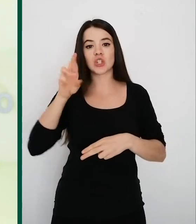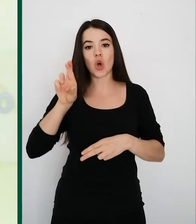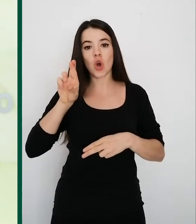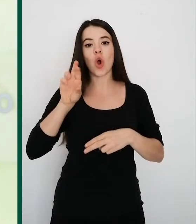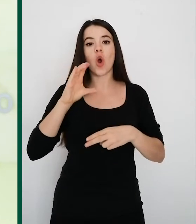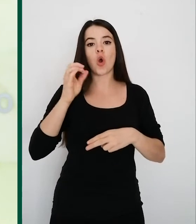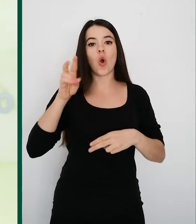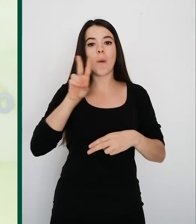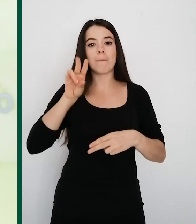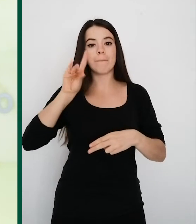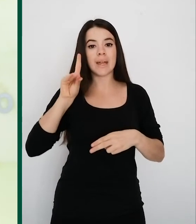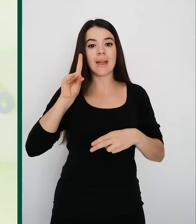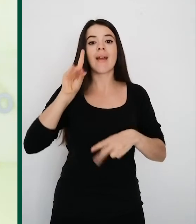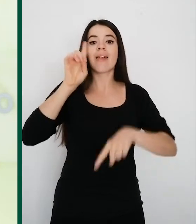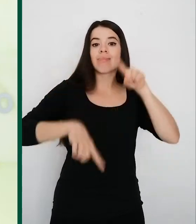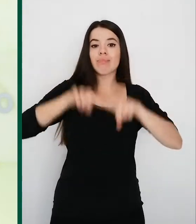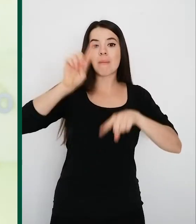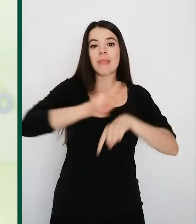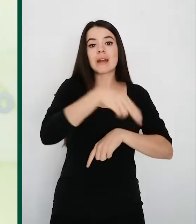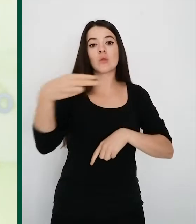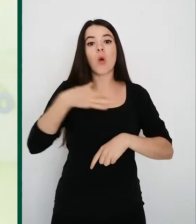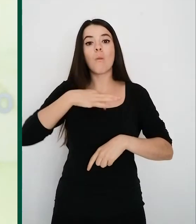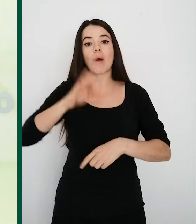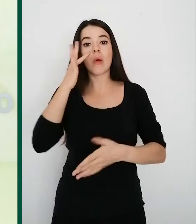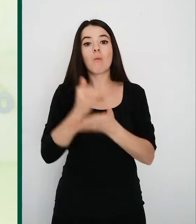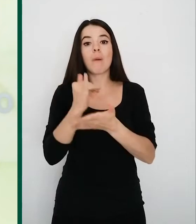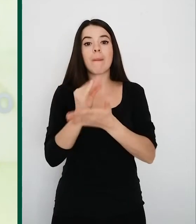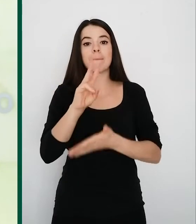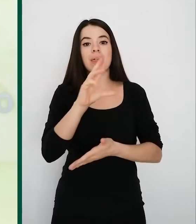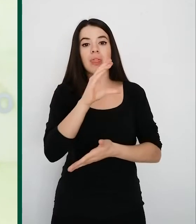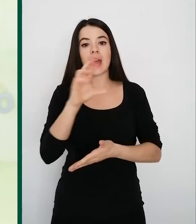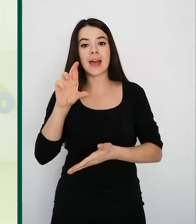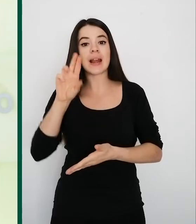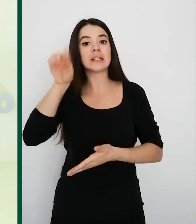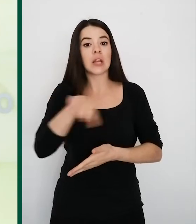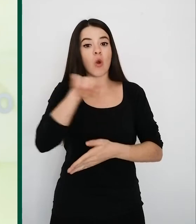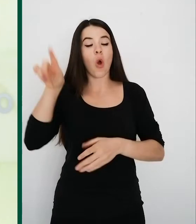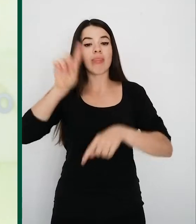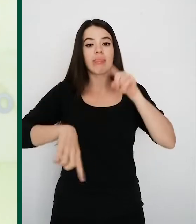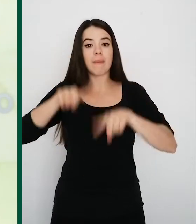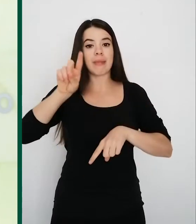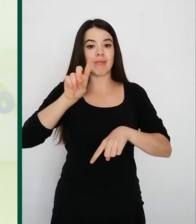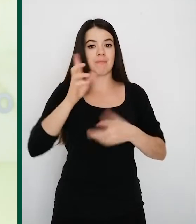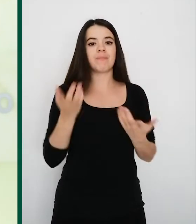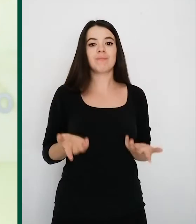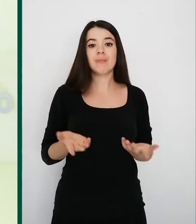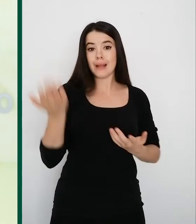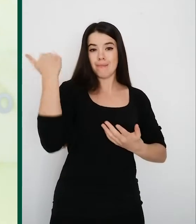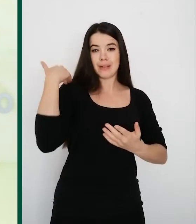recomendará o no hacerse una PCR para detectar la enfermedad. Esto ya lo iniciamos en Santo Domingo de la Calzada